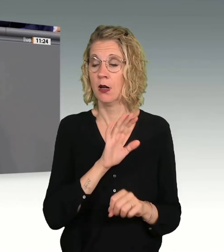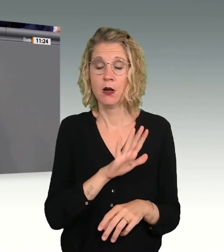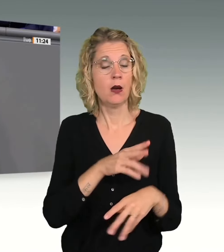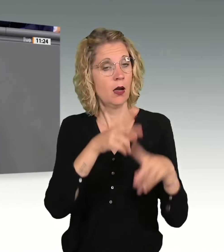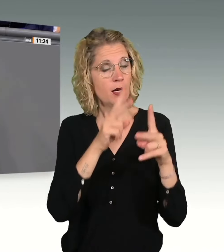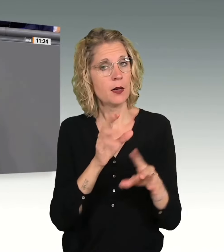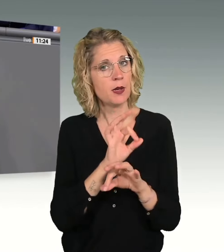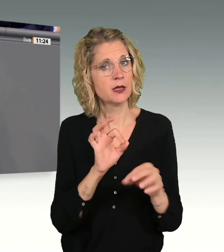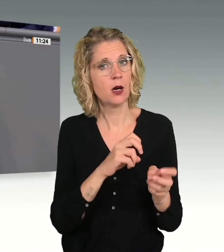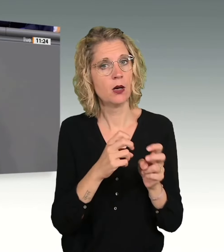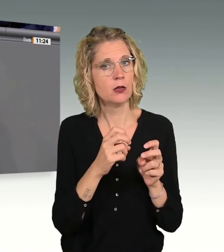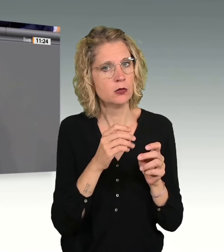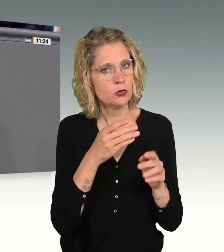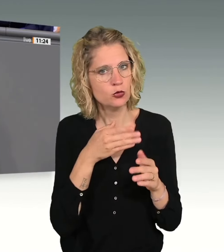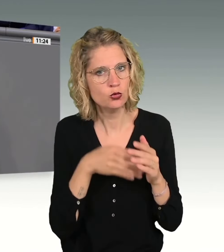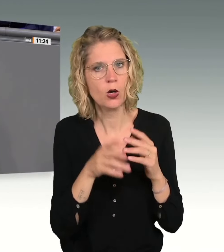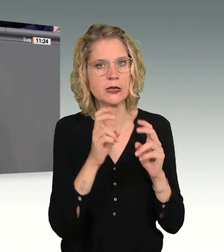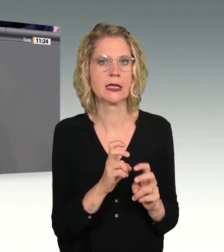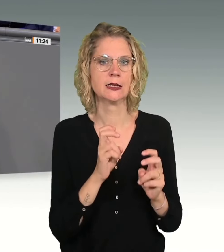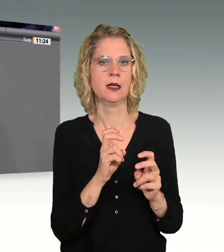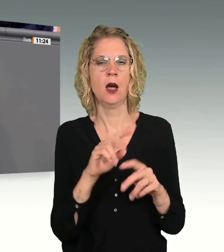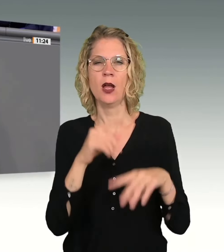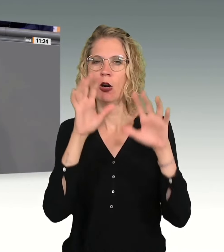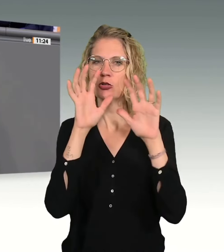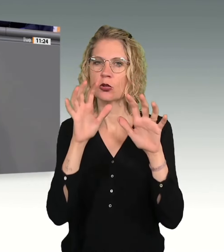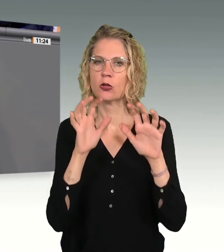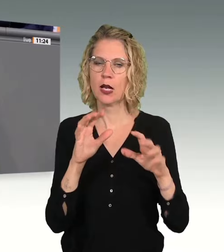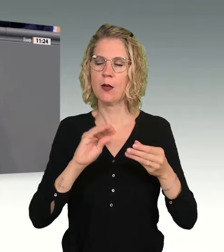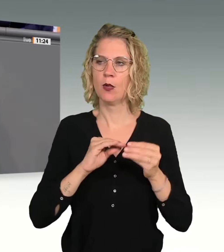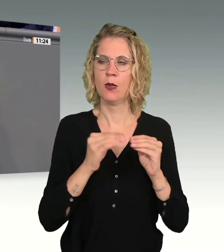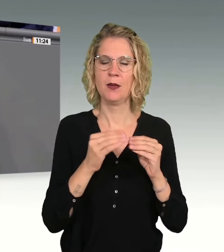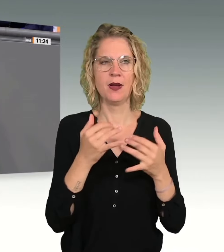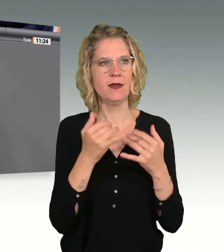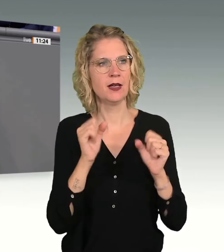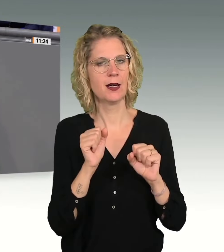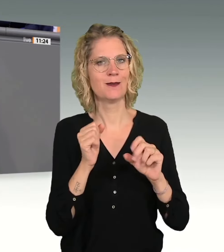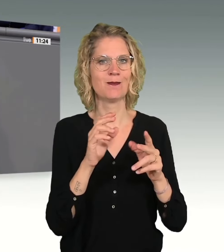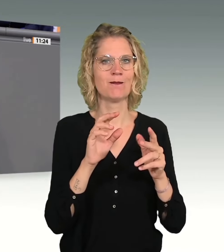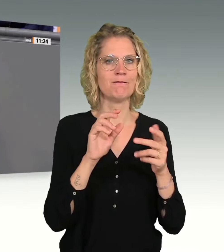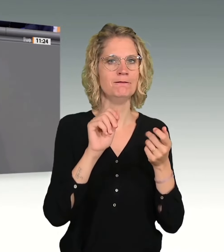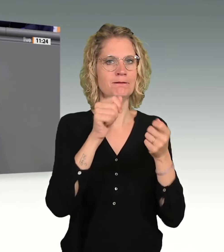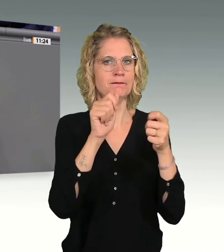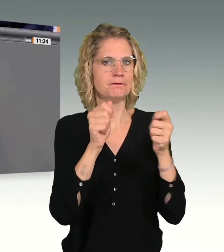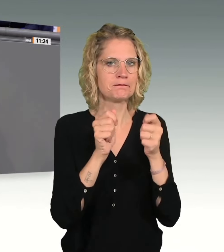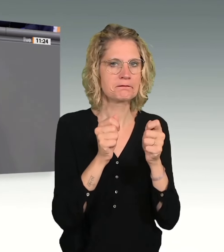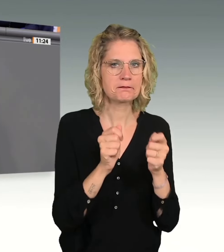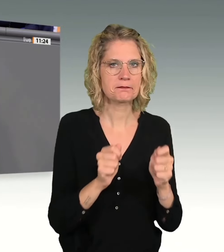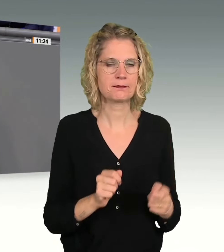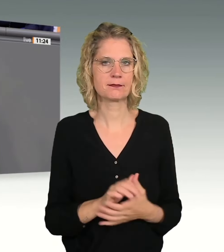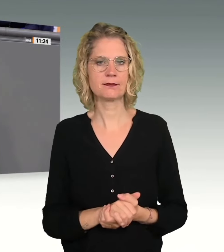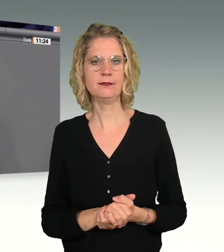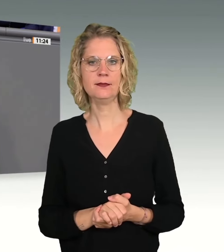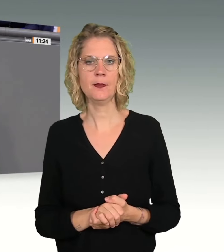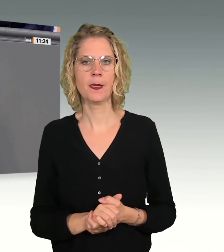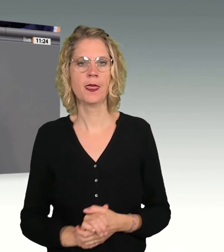und wie wir strukturelle Probleme angehen können. Das, liebe Kolleginnen erreichen